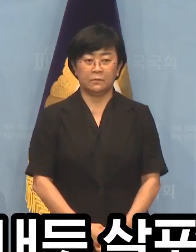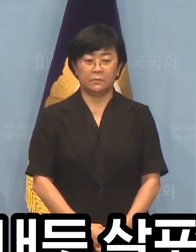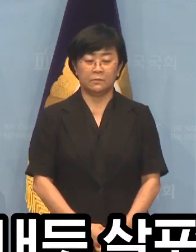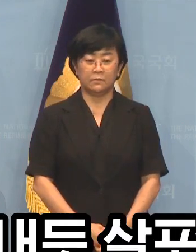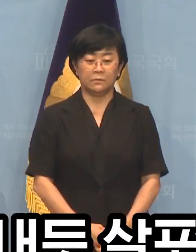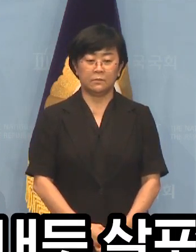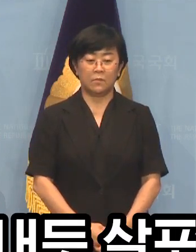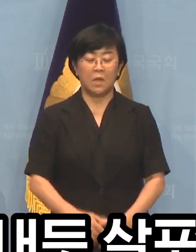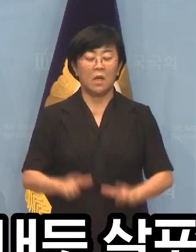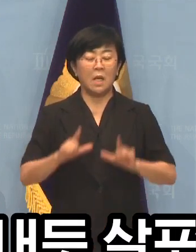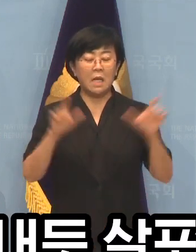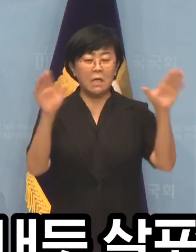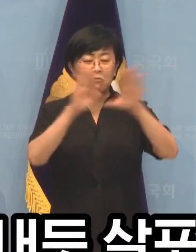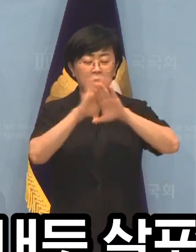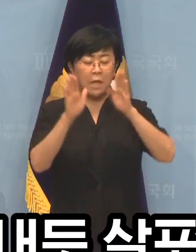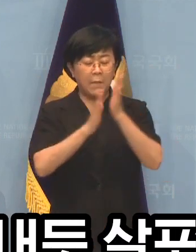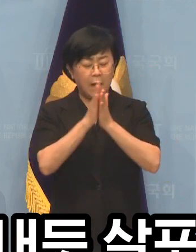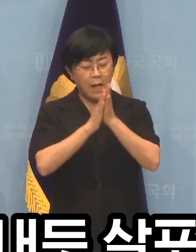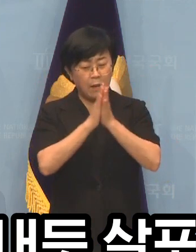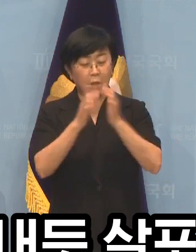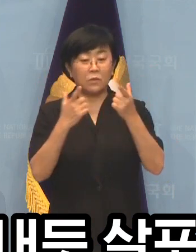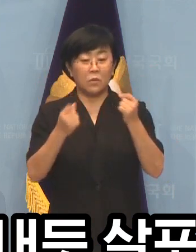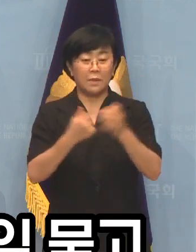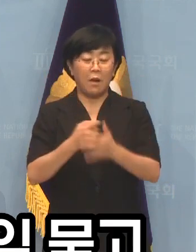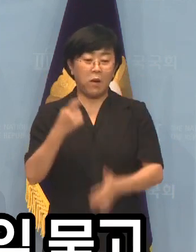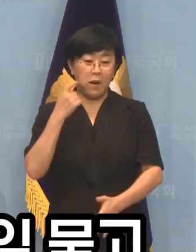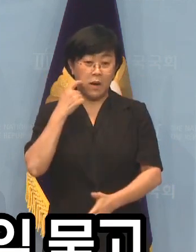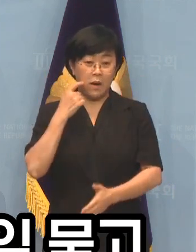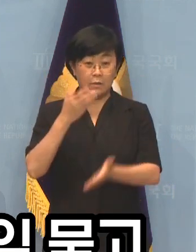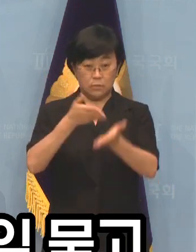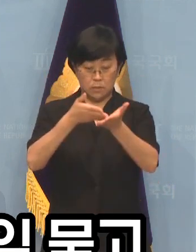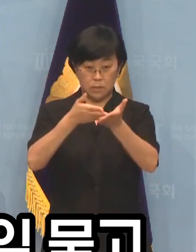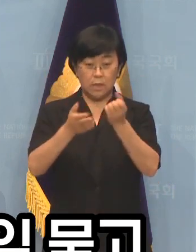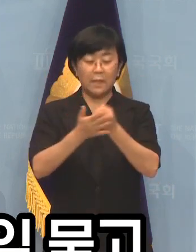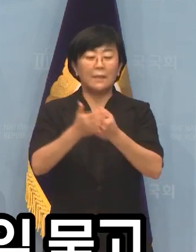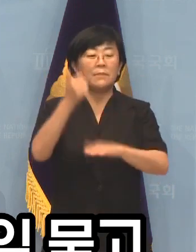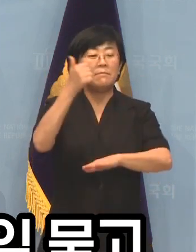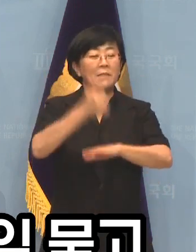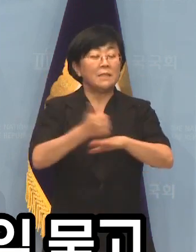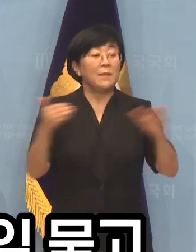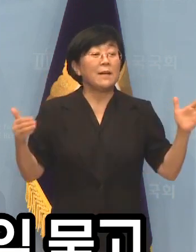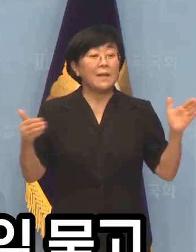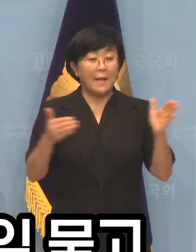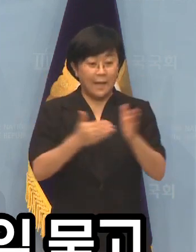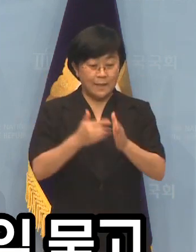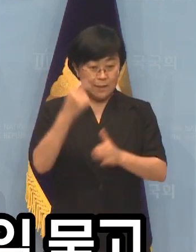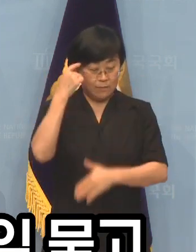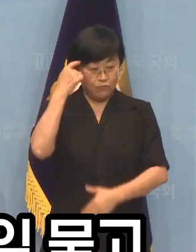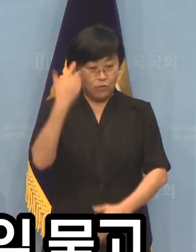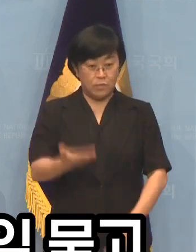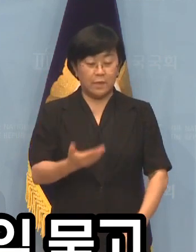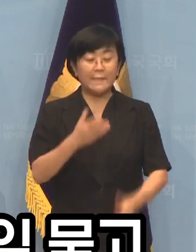인디언 기우제 지내듯 살포하는 대장동 가짜뉴스, 끝까지 책임 묻고 박멸하겠습니다.